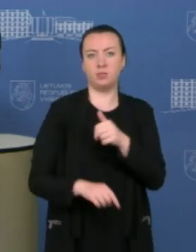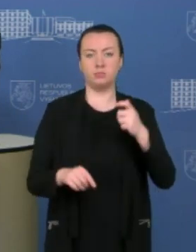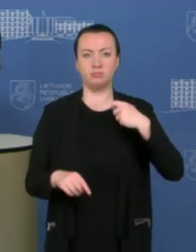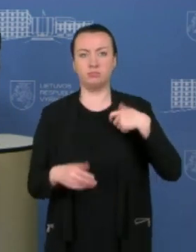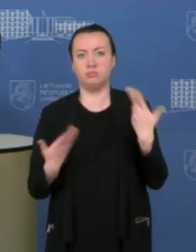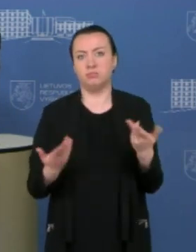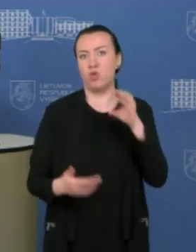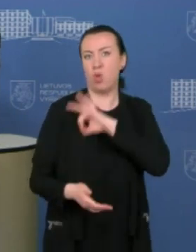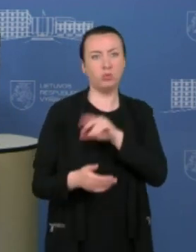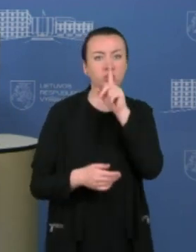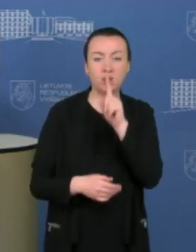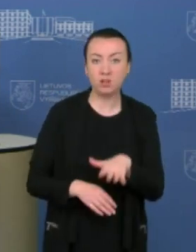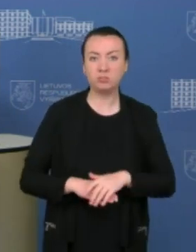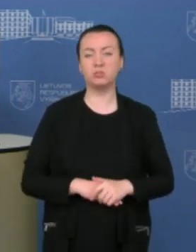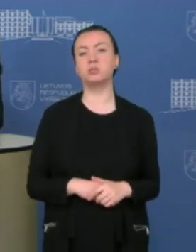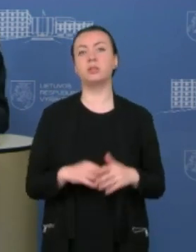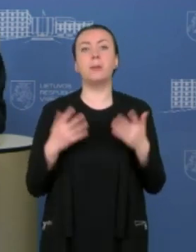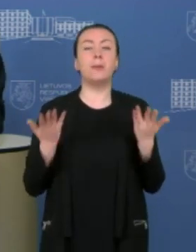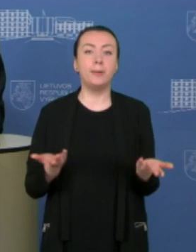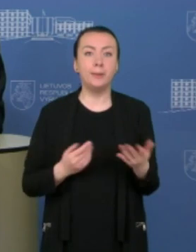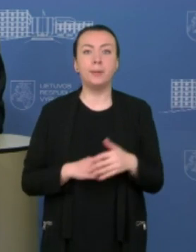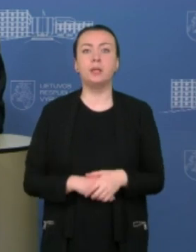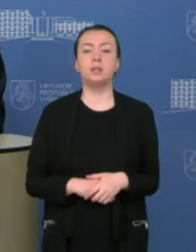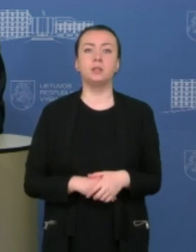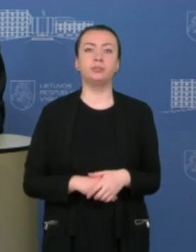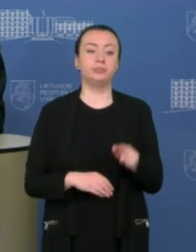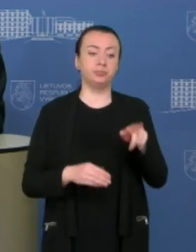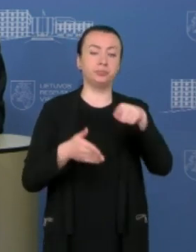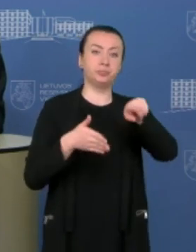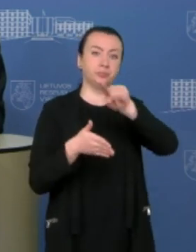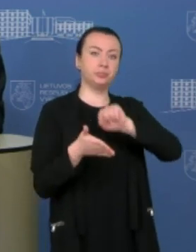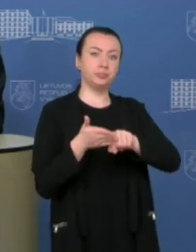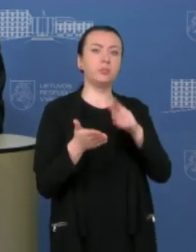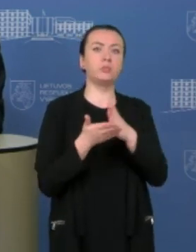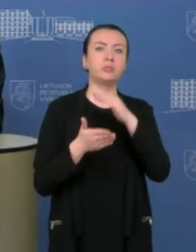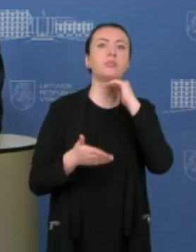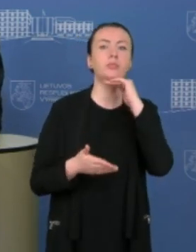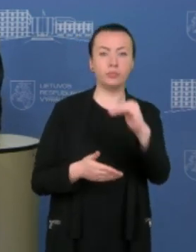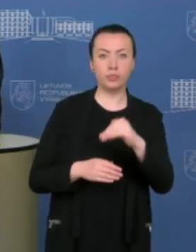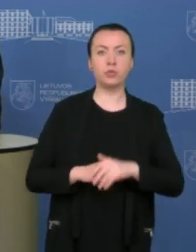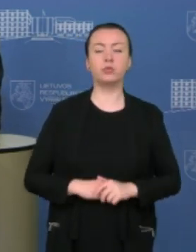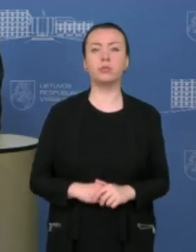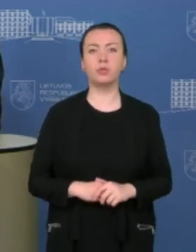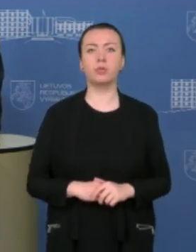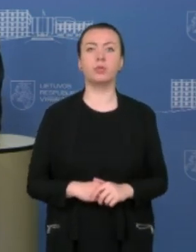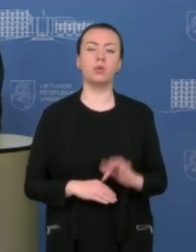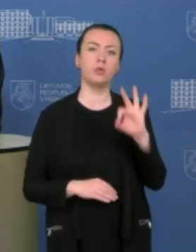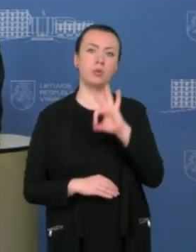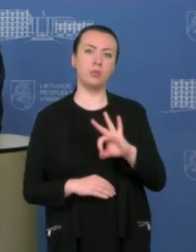poveikį. Taip, kad šitas klausimas yra aiškus, o dėl